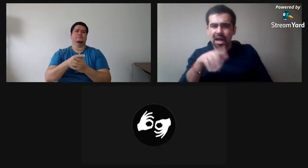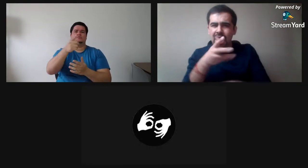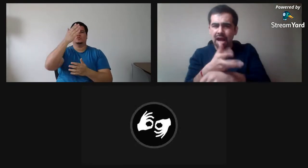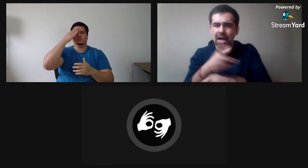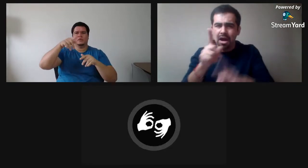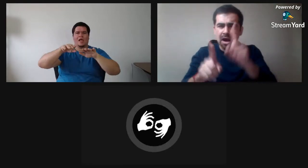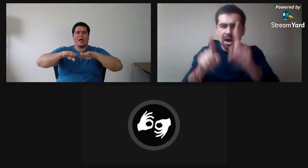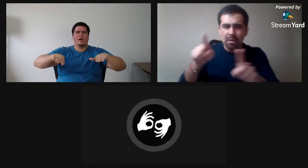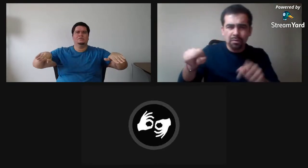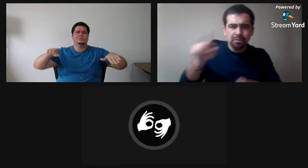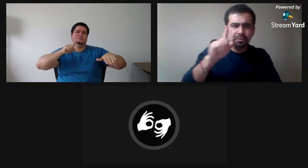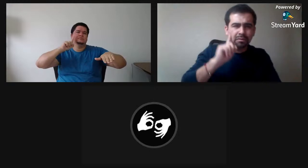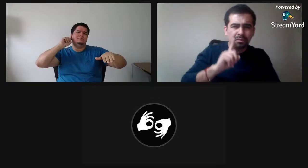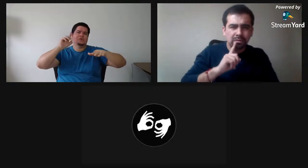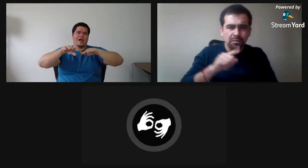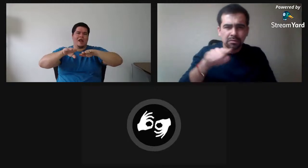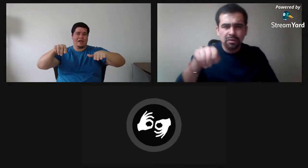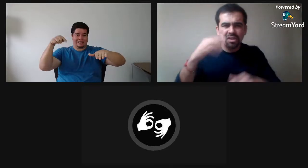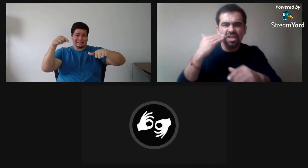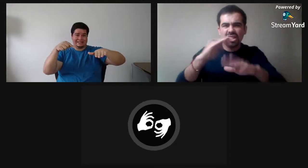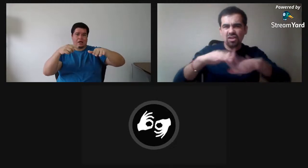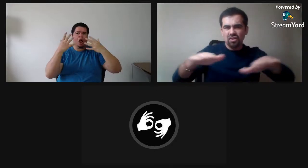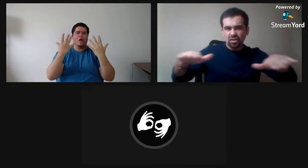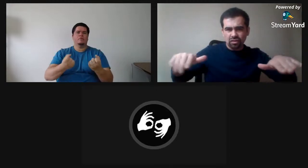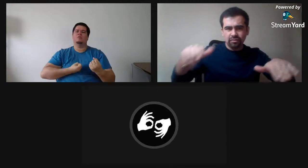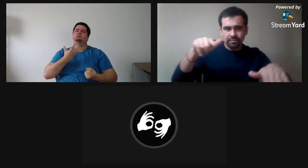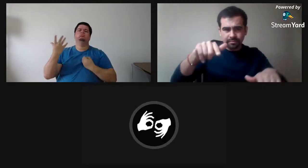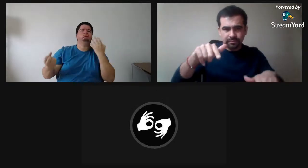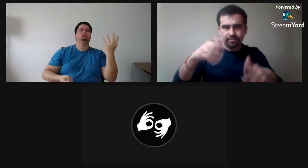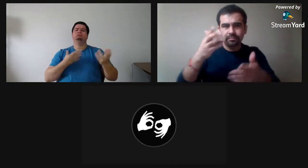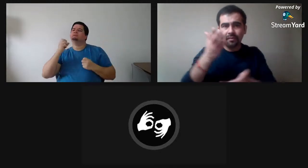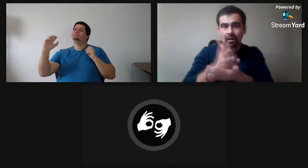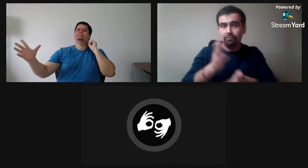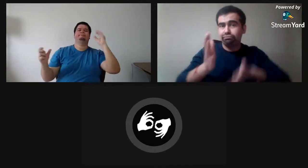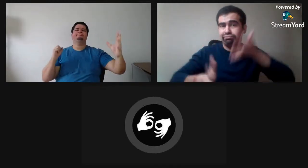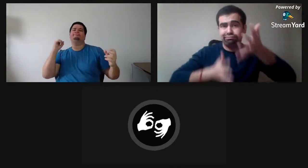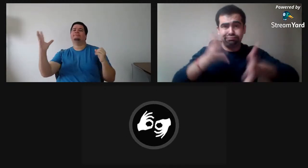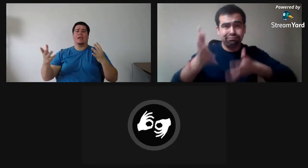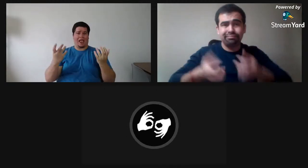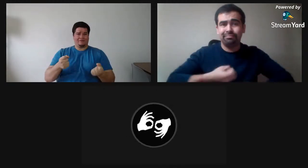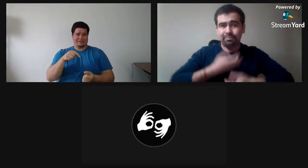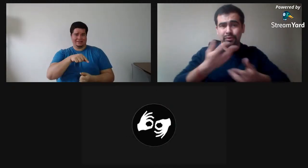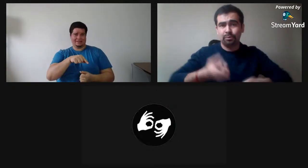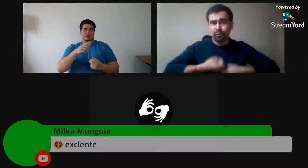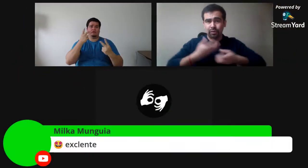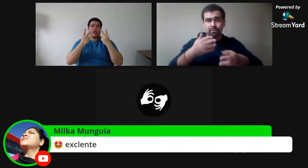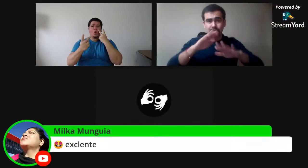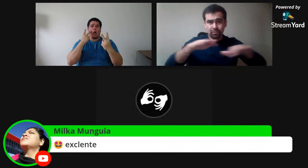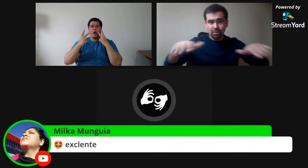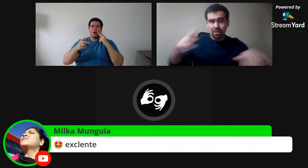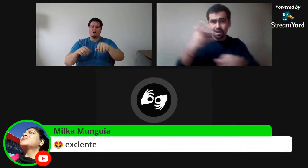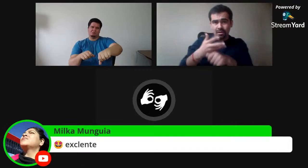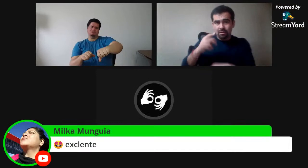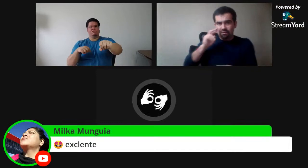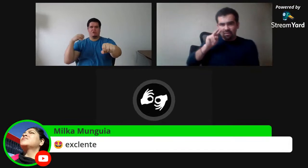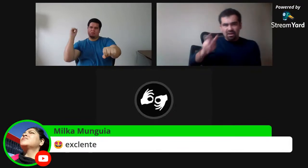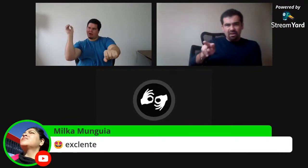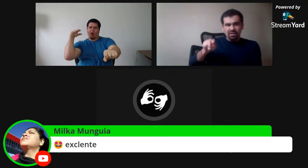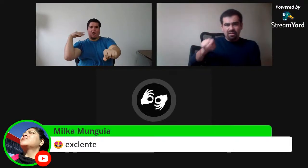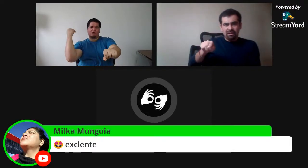Quería decirles antes al igual que Brasil acá en Chile, a los niños más pequeños que deben expresar poesías